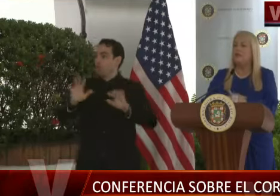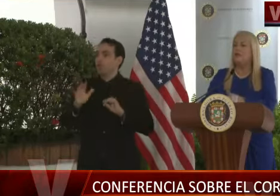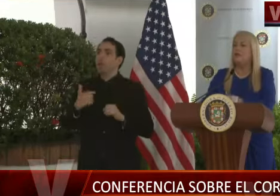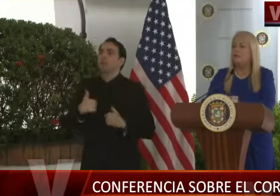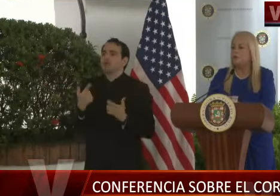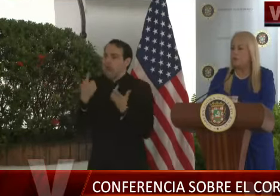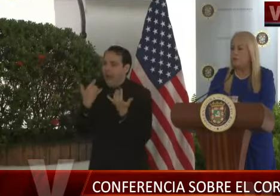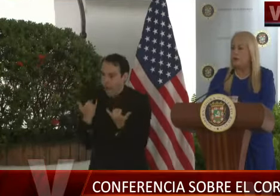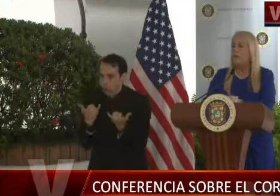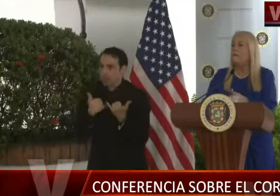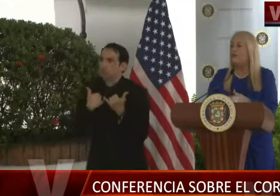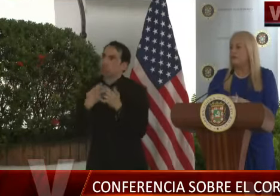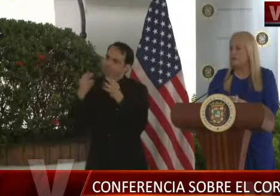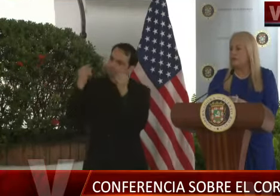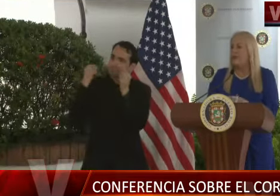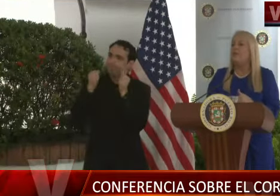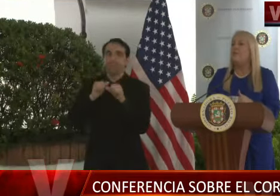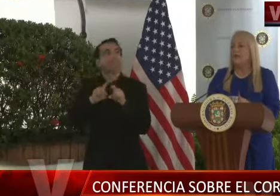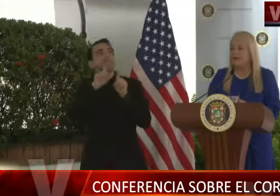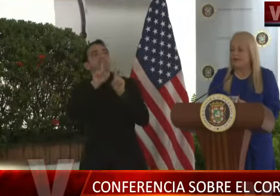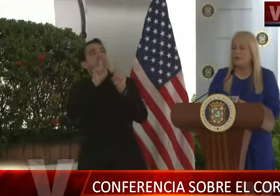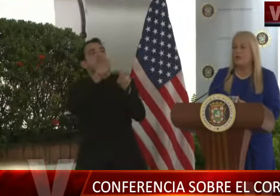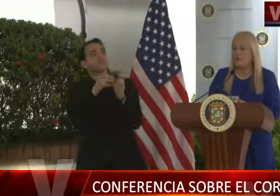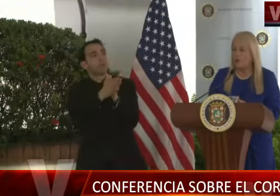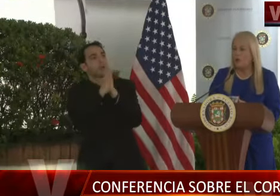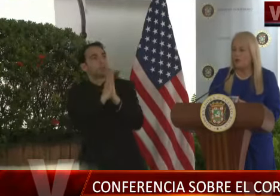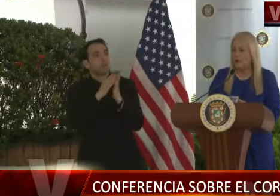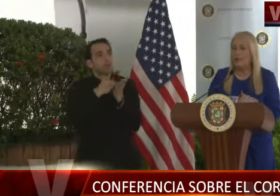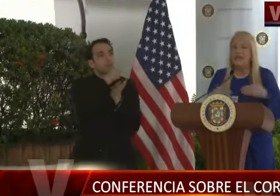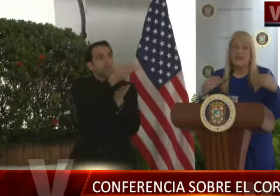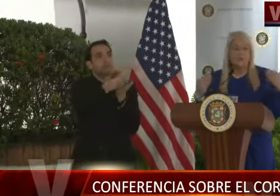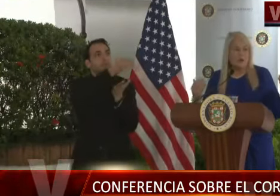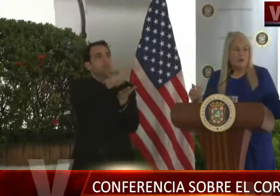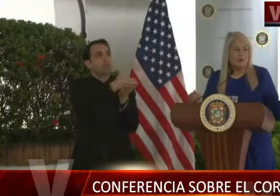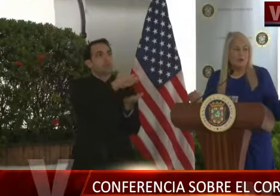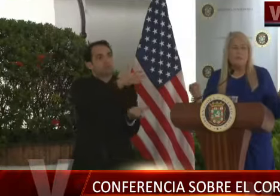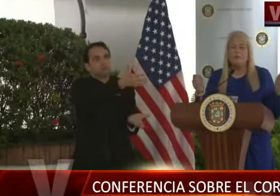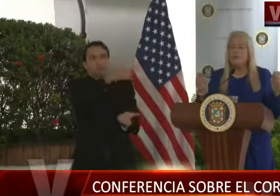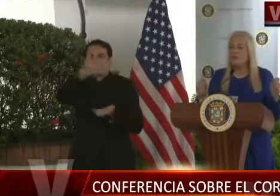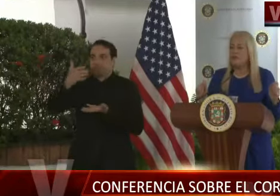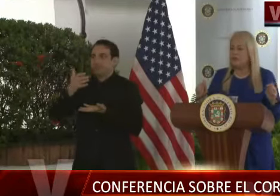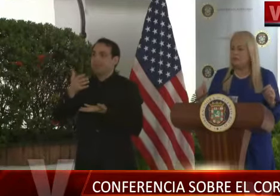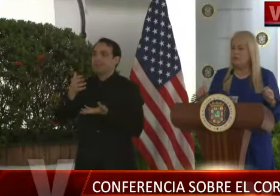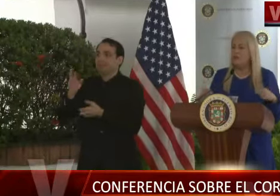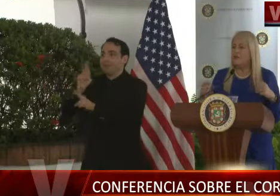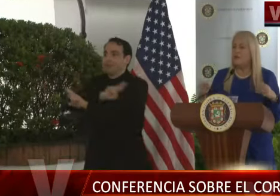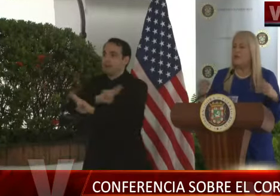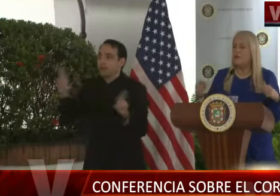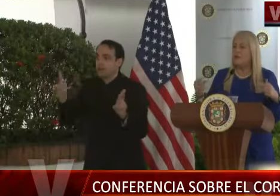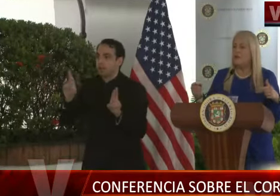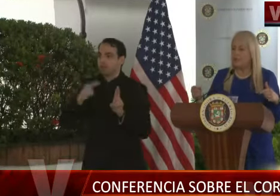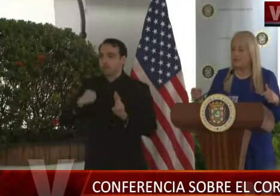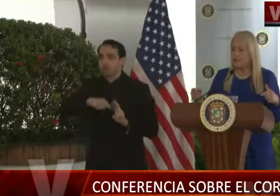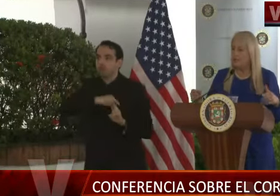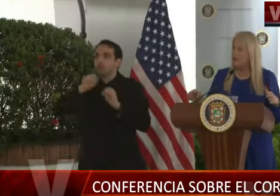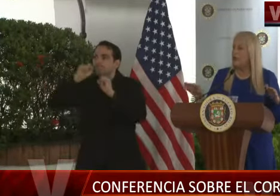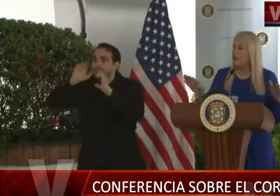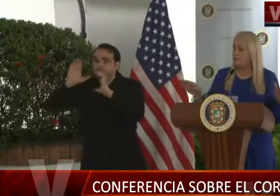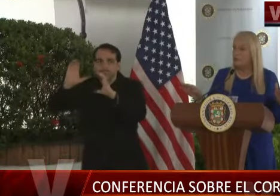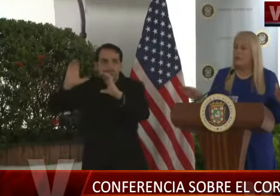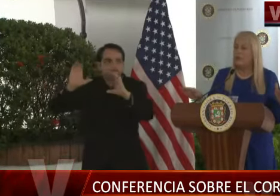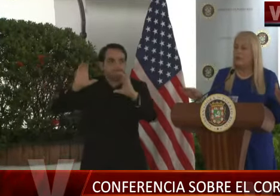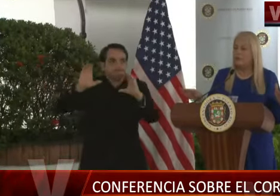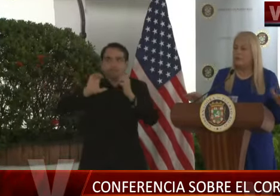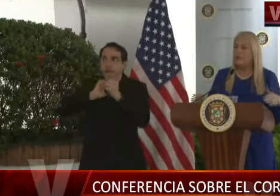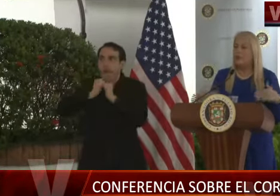adelantando los recursos humanos en el personal para que eso no ocurra. Y vamos a estar muy vigilantes de cómo va evolucionando